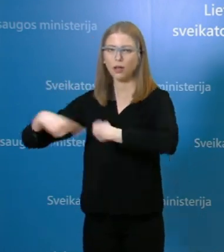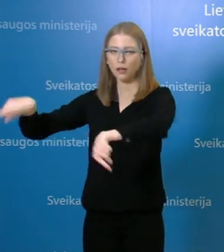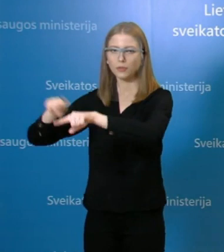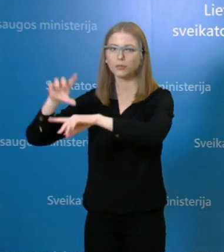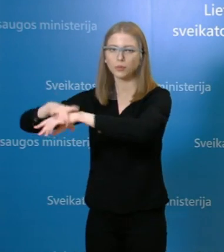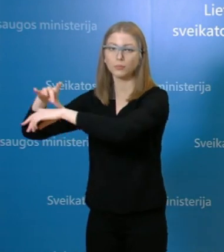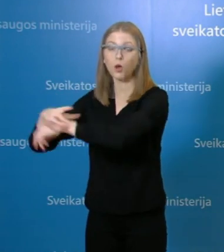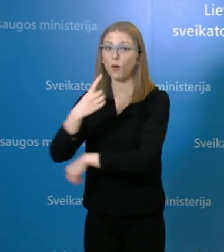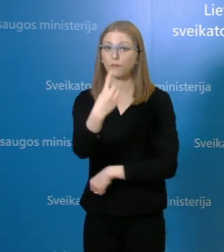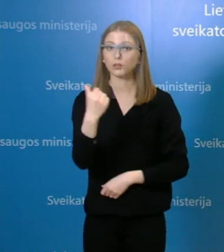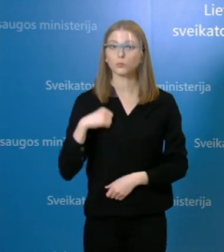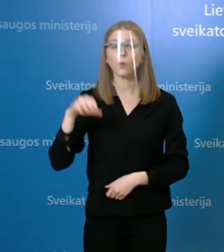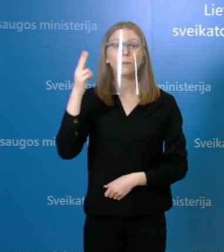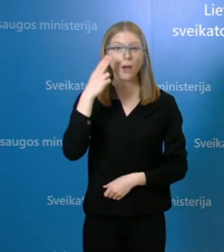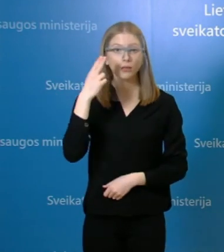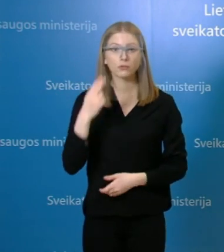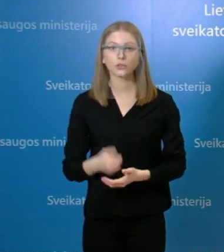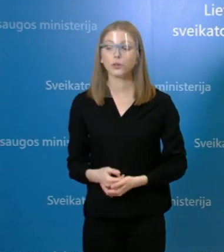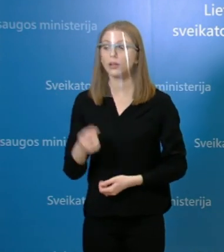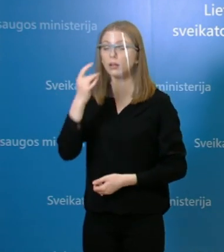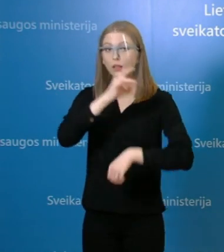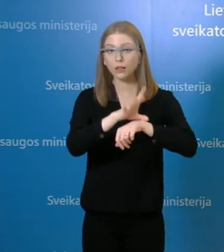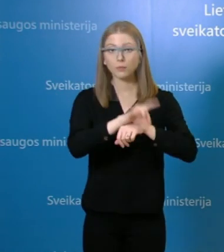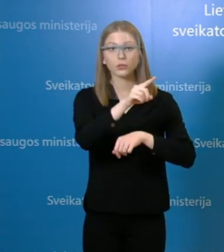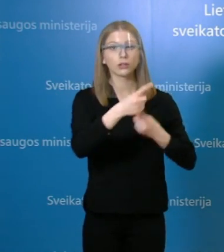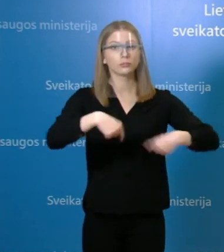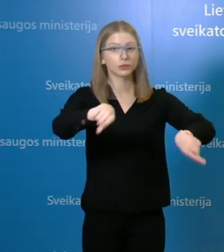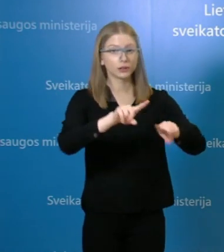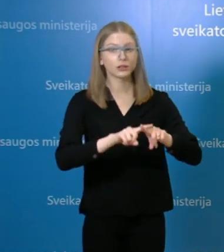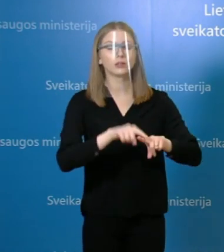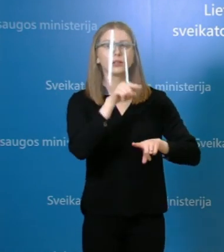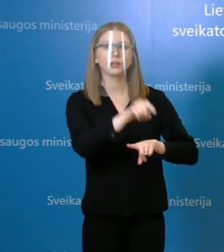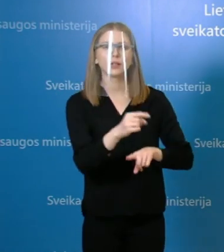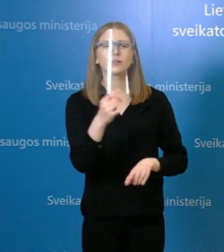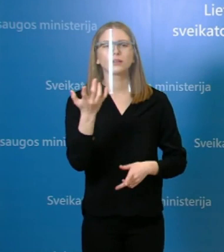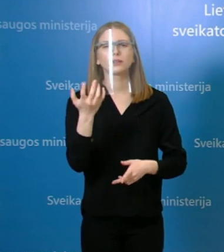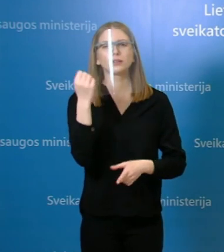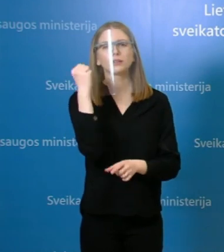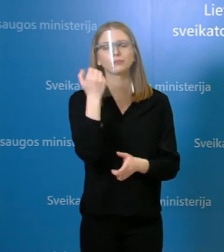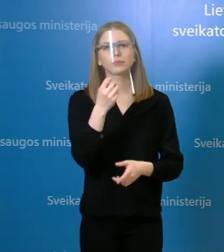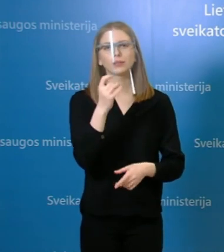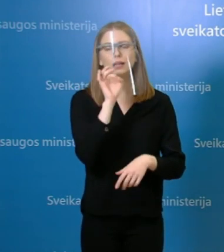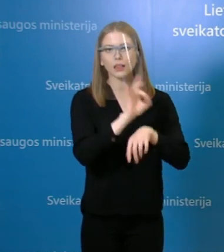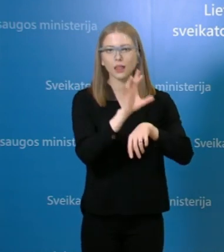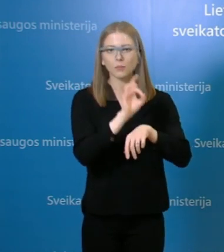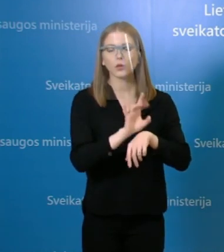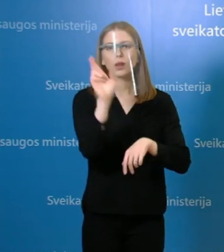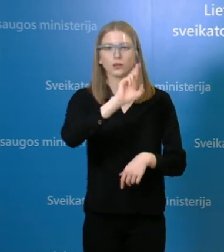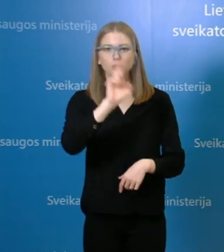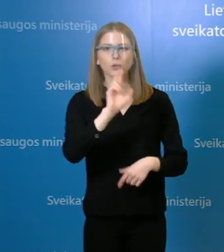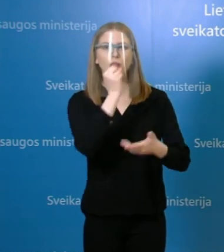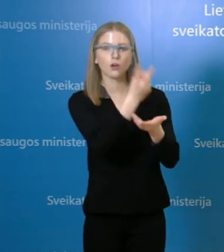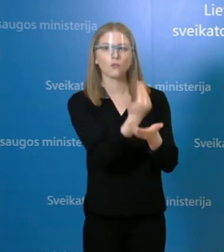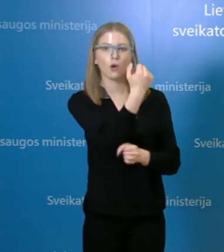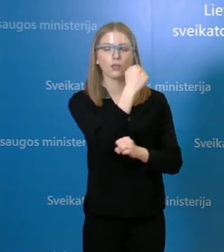Klaipėdos apskritėje susirgęs asmuo yra Respublikinės klaipėdos lygoninės darbuotojas, tačiau šis asmuo nuo kovo